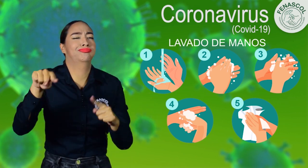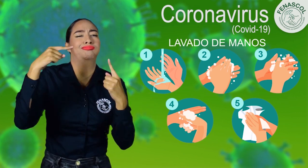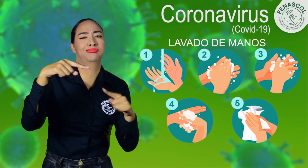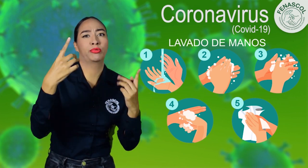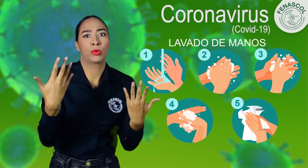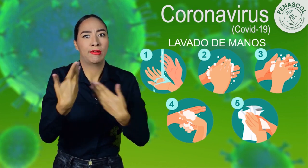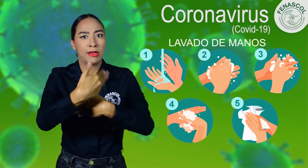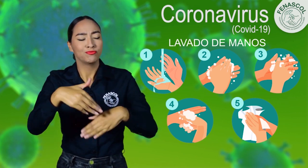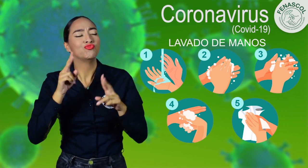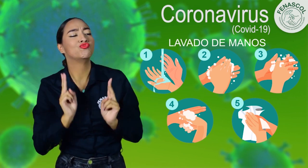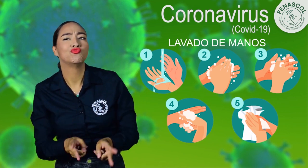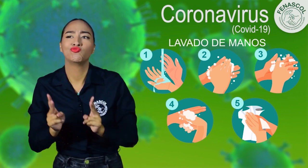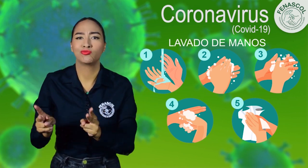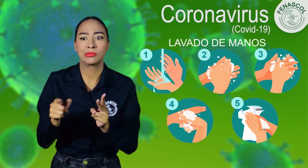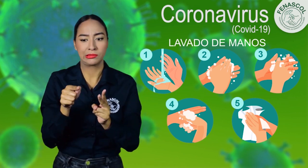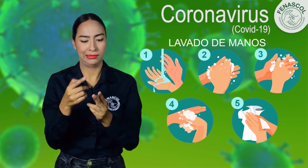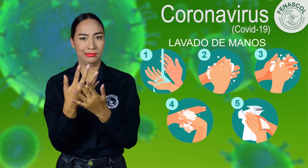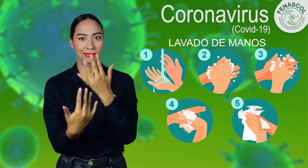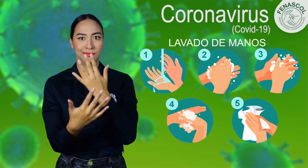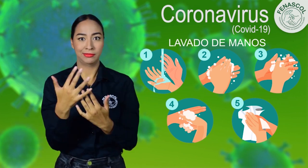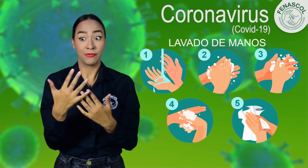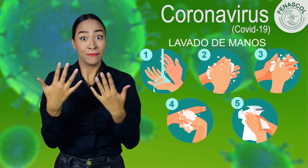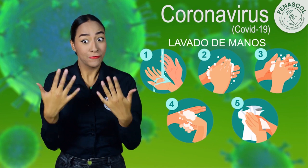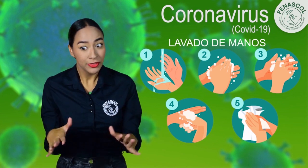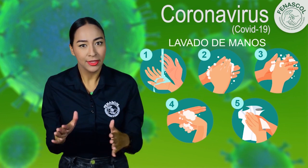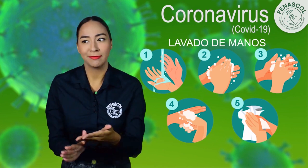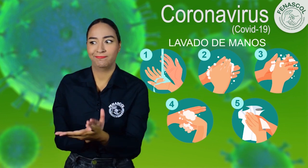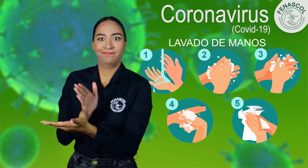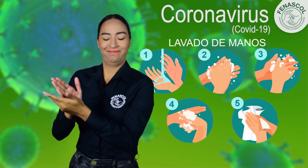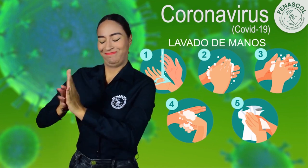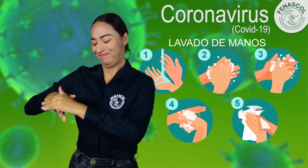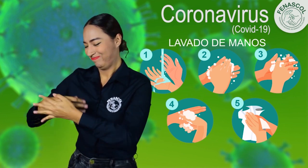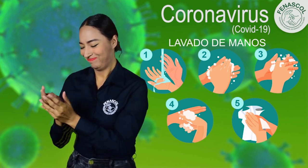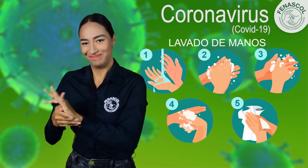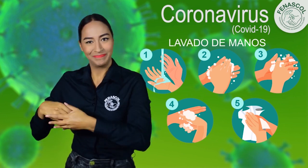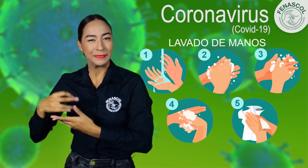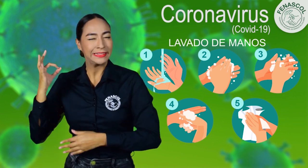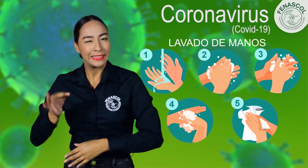llegar de la calle, es importante que realices el lavado de manos. Y esta acción la repitas varias veces al día.